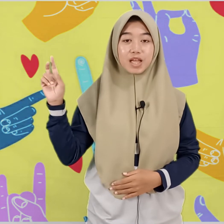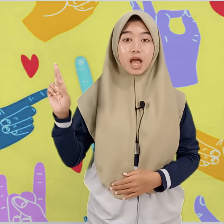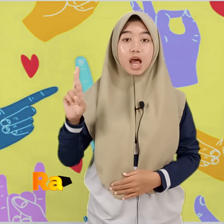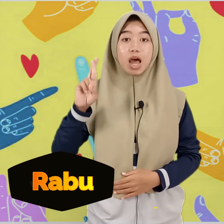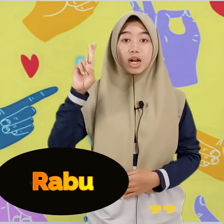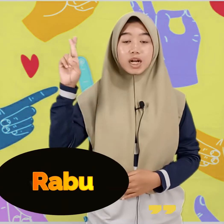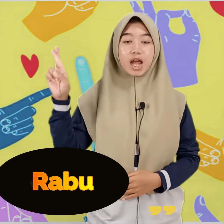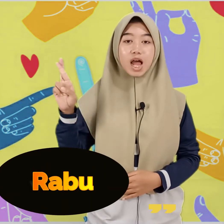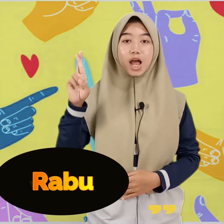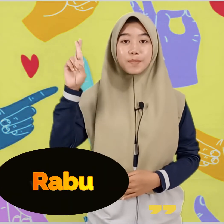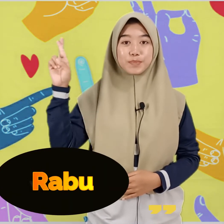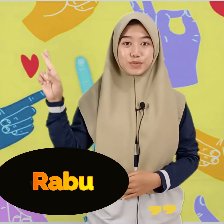Rabu